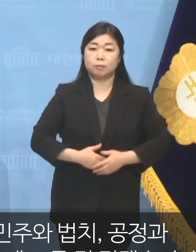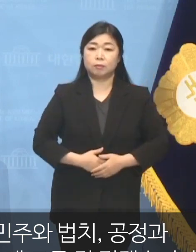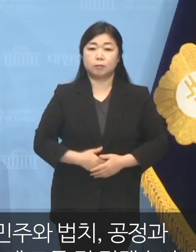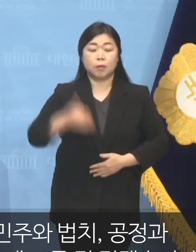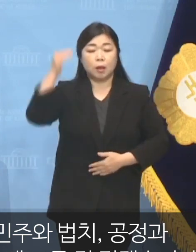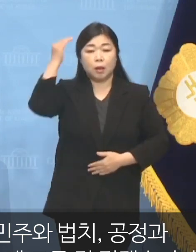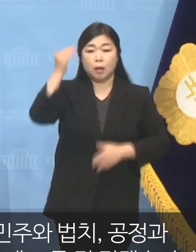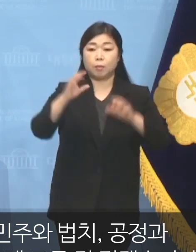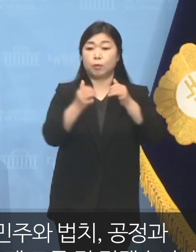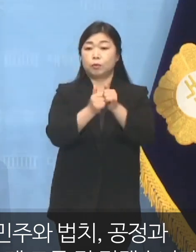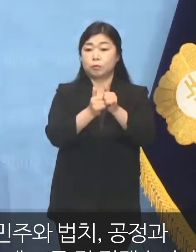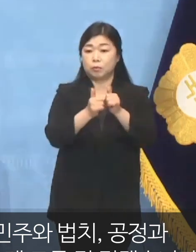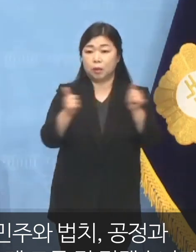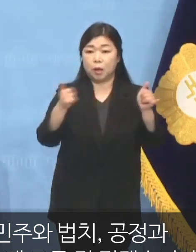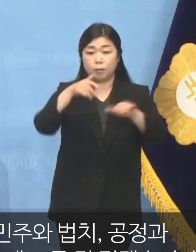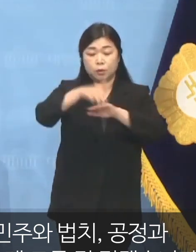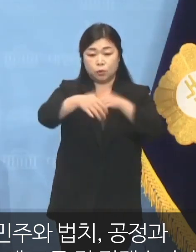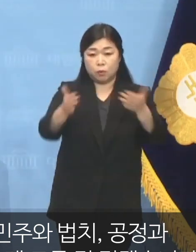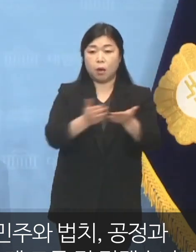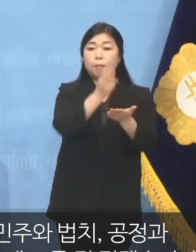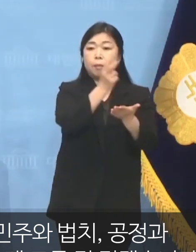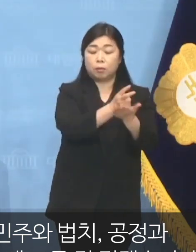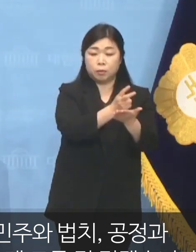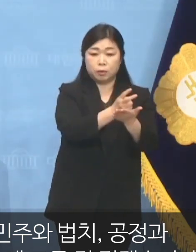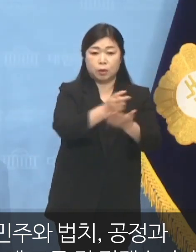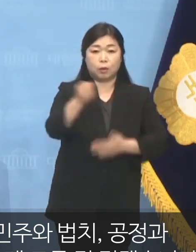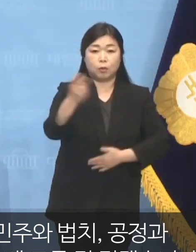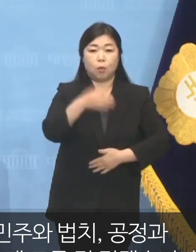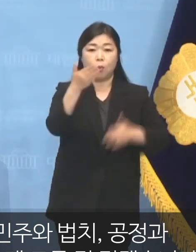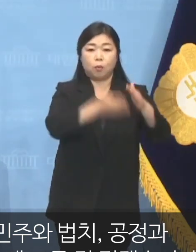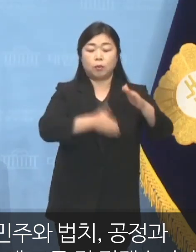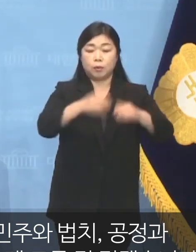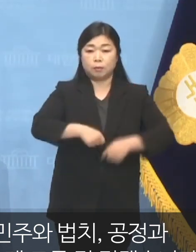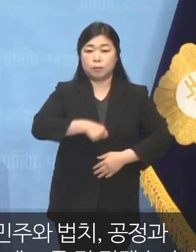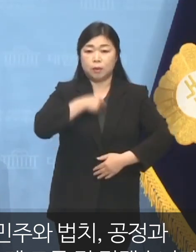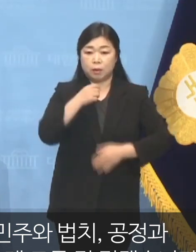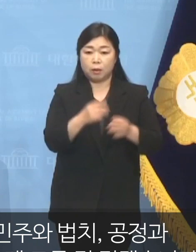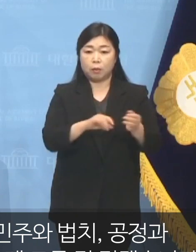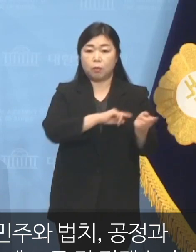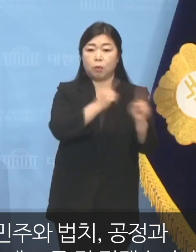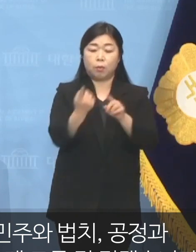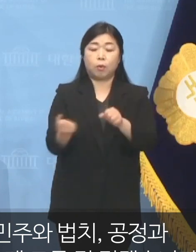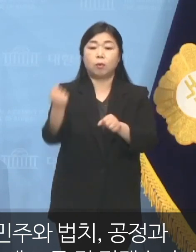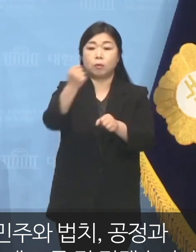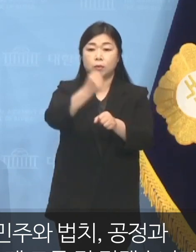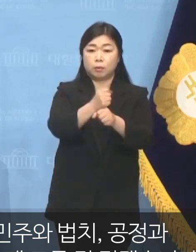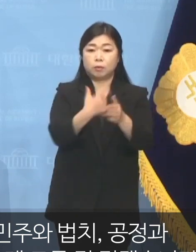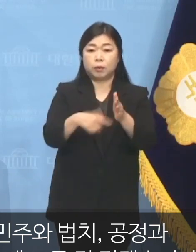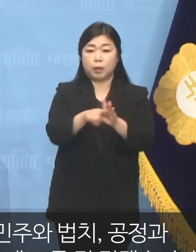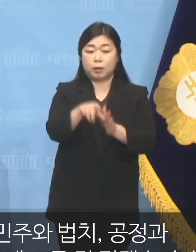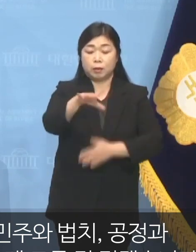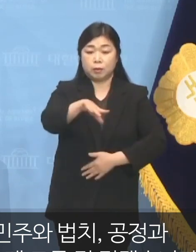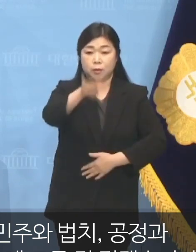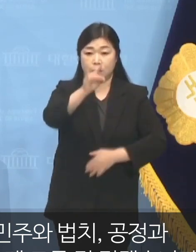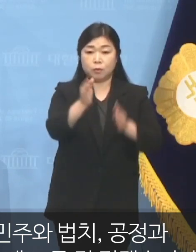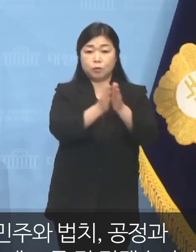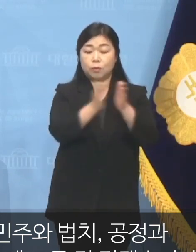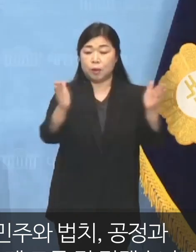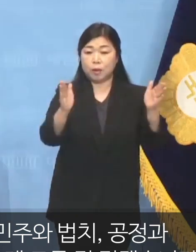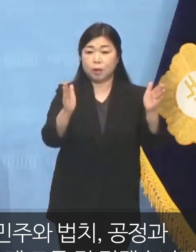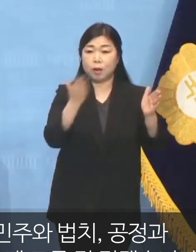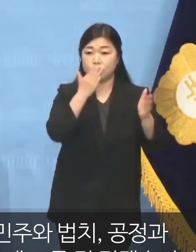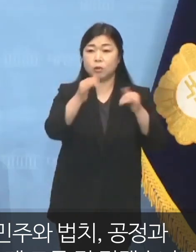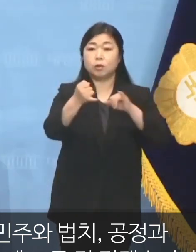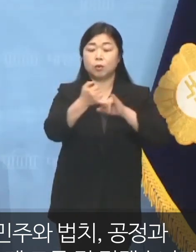대한민국의 민주와 법치 공정과 정의의 회복을 위한 첫 출발일이 될 수 있도록